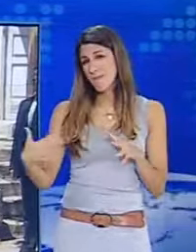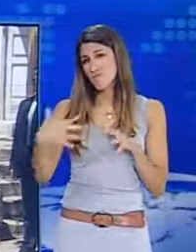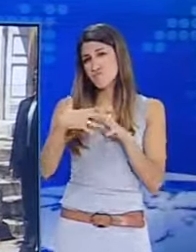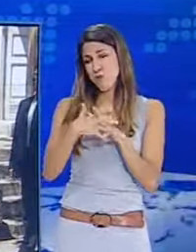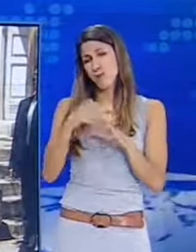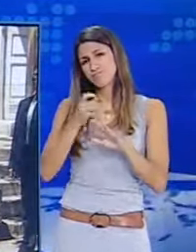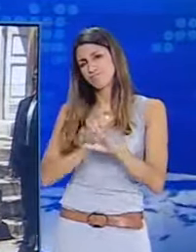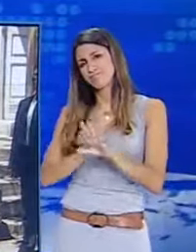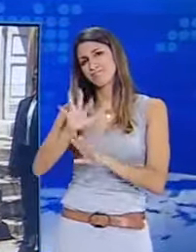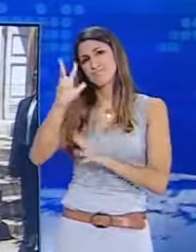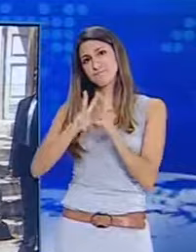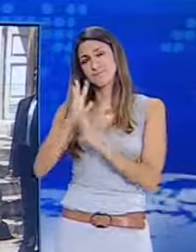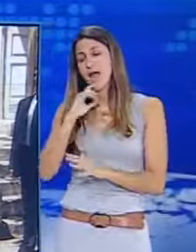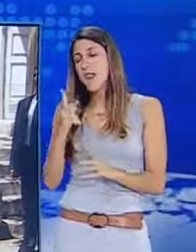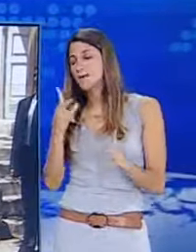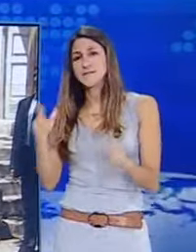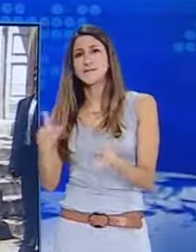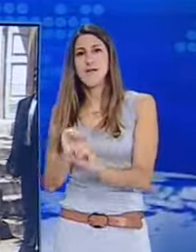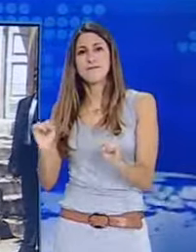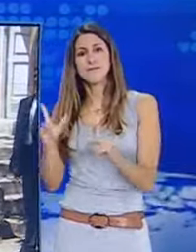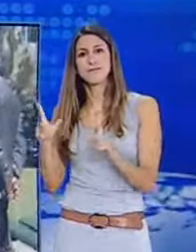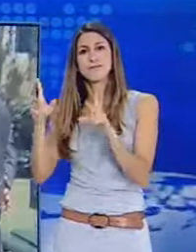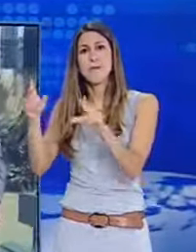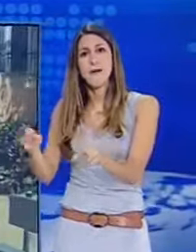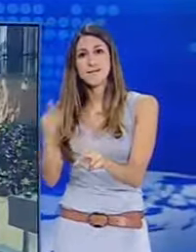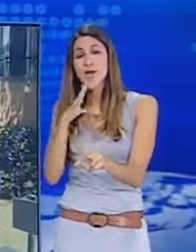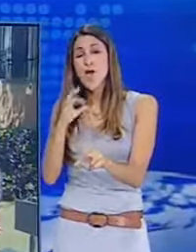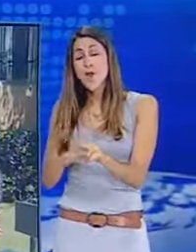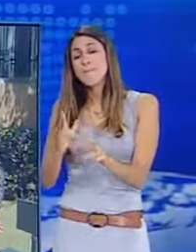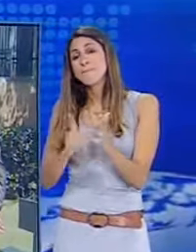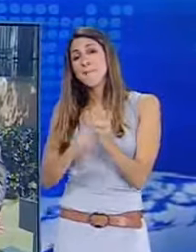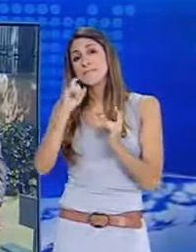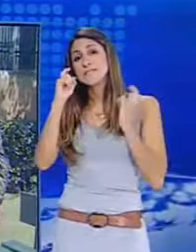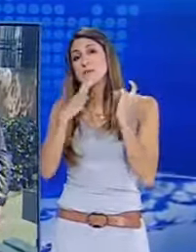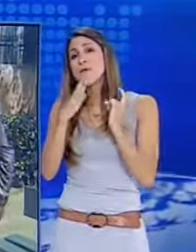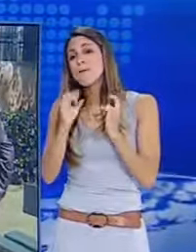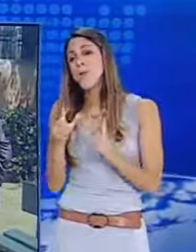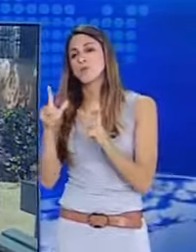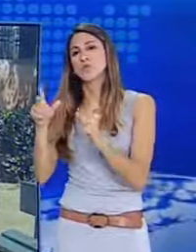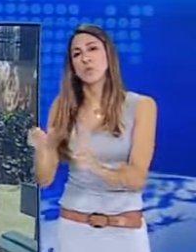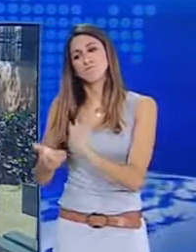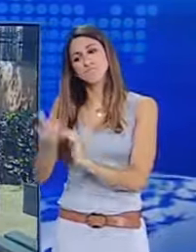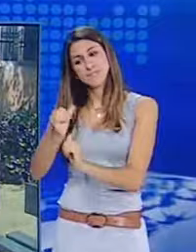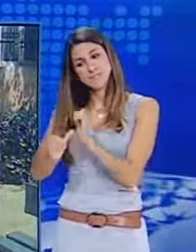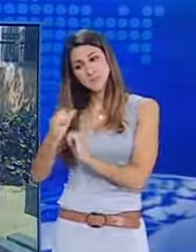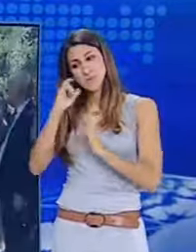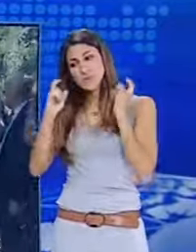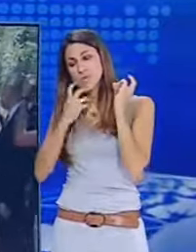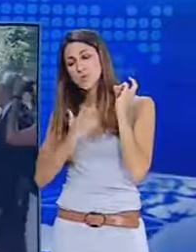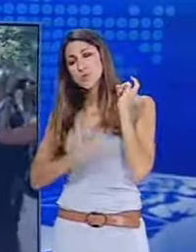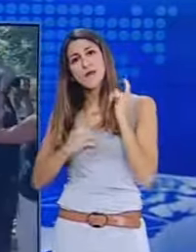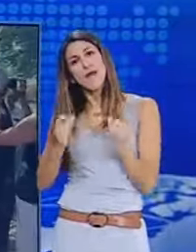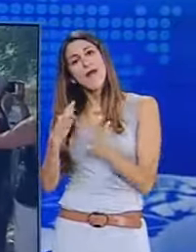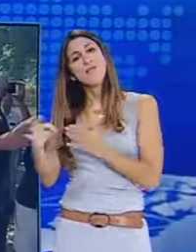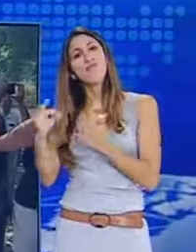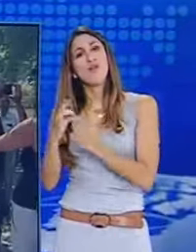μεταπολίτευσης σταμάτησε με βίαιο τρόπο καθότι ήταν ασταφές το έδαφος πάνω στο οποίο αναπτύχθηκε. Παρά τα αυτά όμως σημειώνει το μίσος